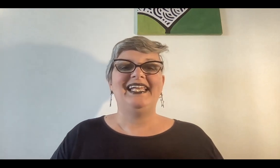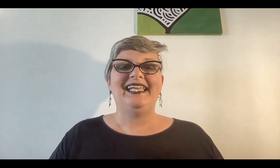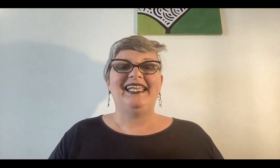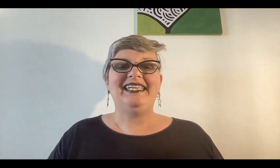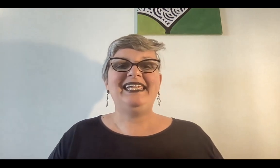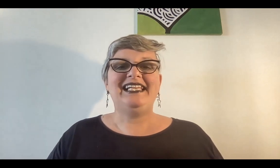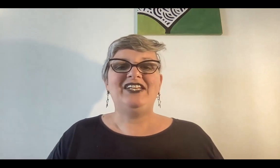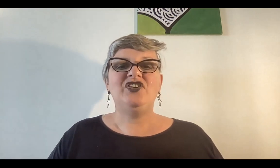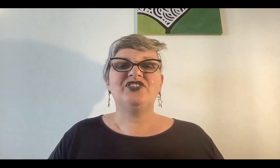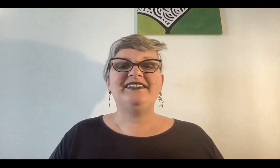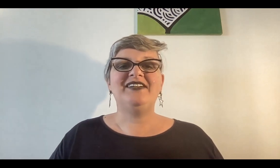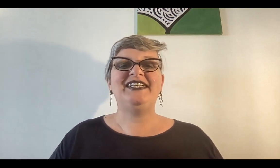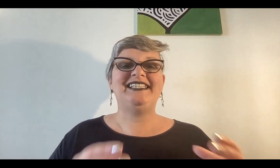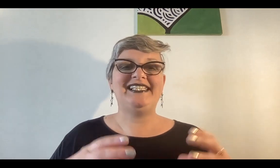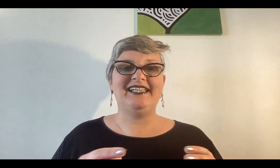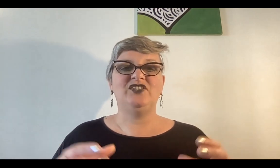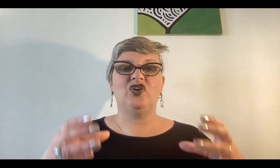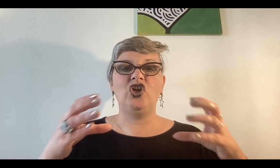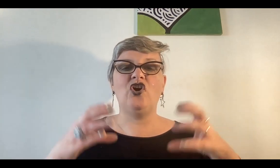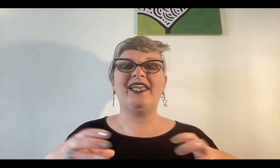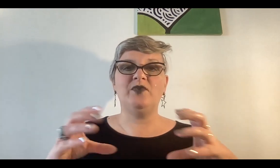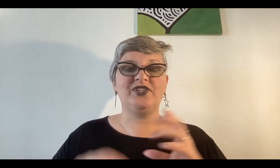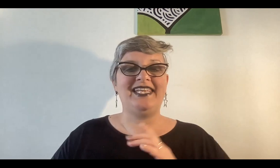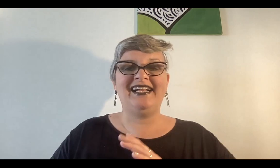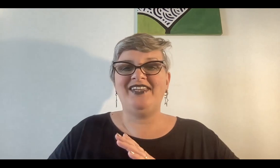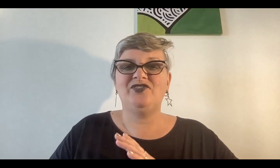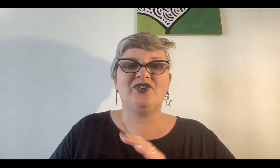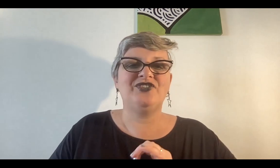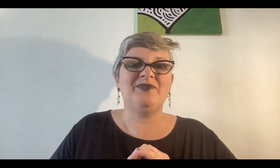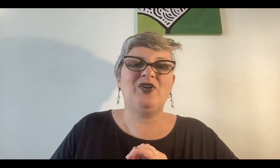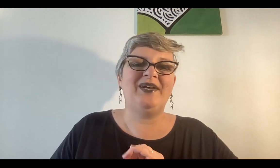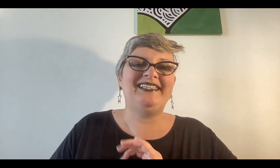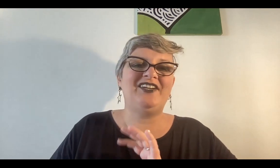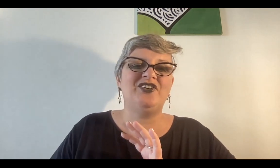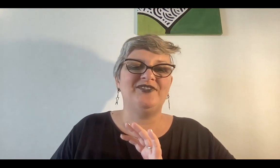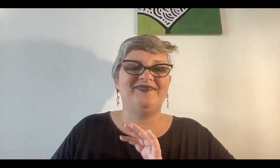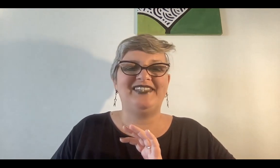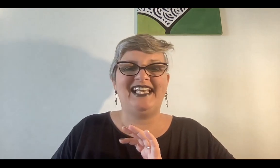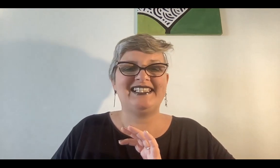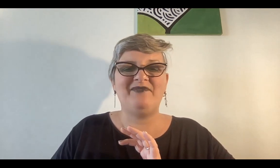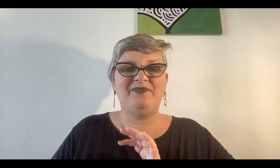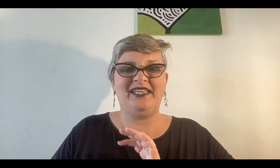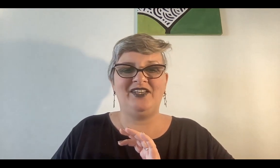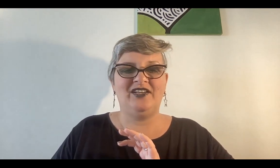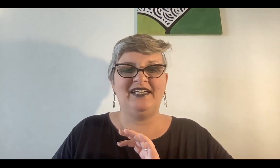y nos estaban diciendo lo que vos y acá viene otro concepto cuántico de la San Pirinola